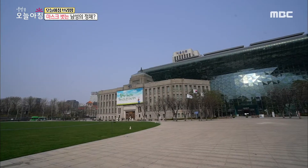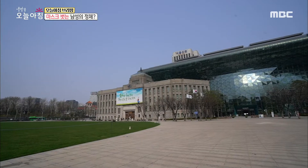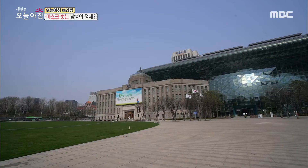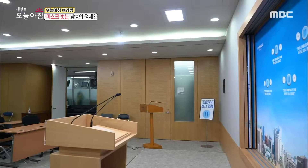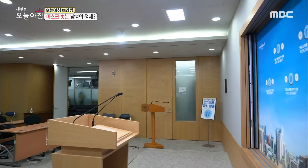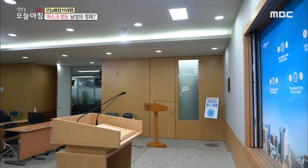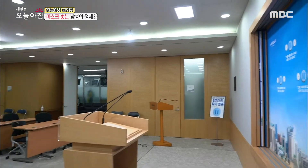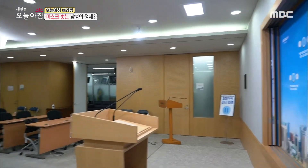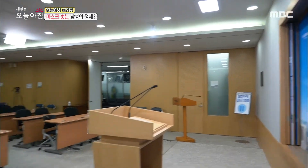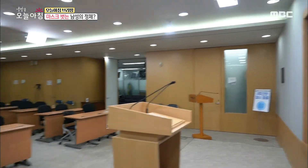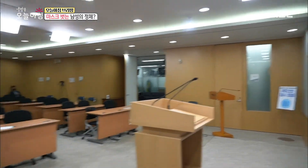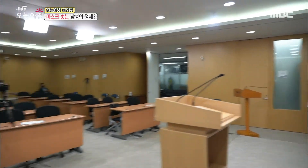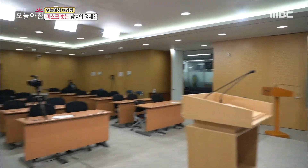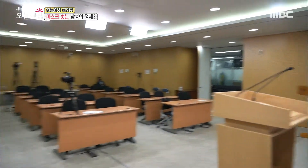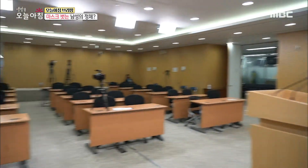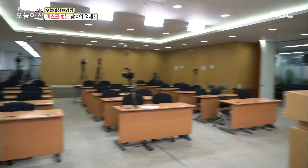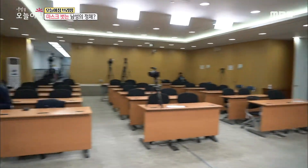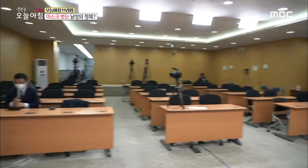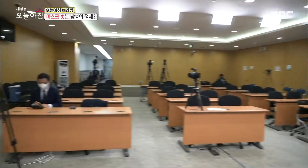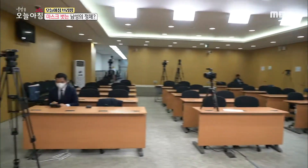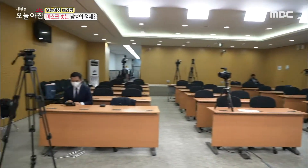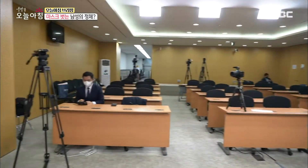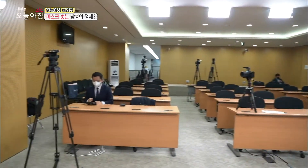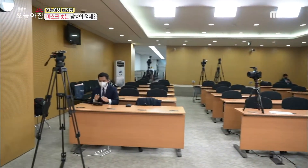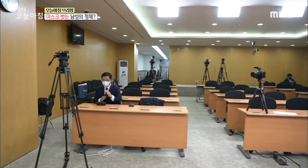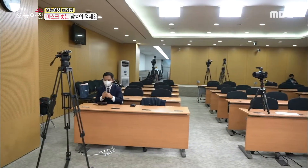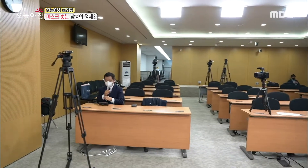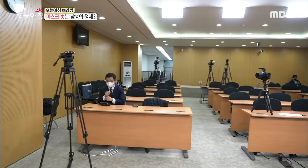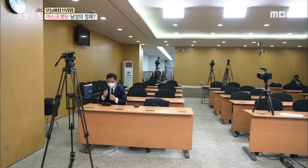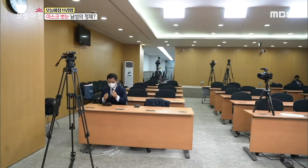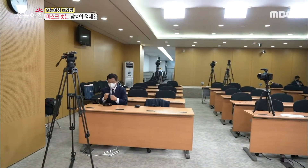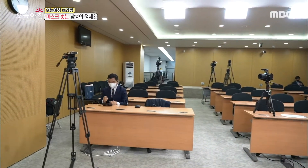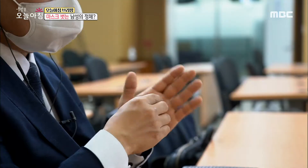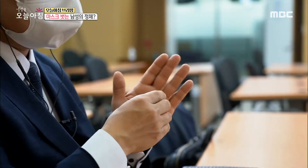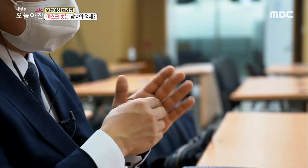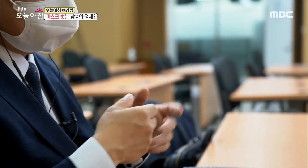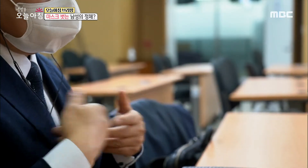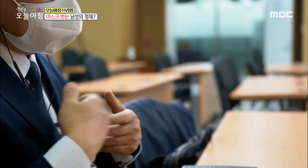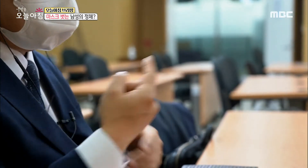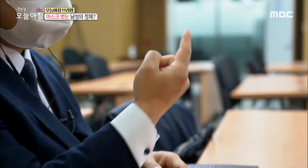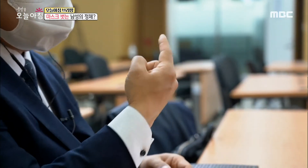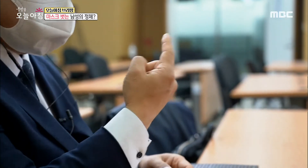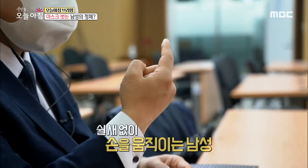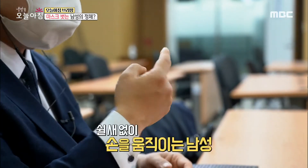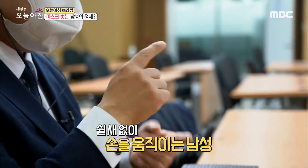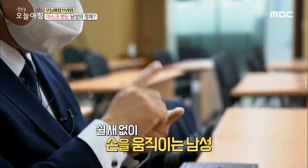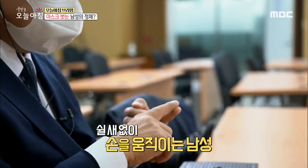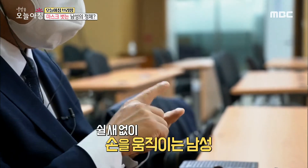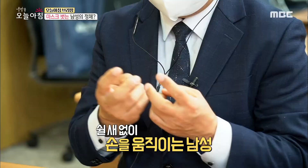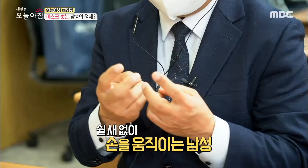정체는 누구일까요? 직접 확인하러 찾아가 봤는데요 홀로 앉아서 쉴 새 없이 손을 움직이는 이분